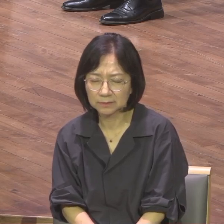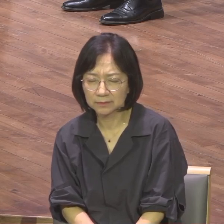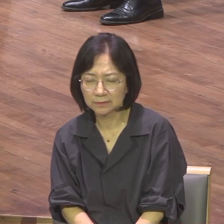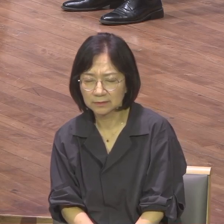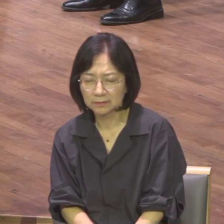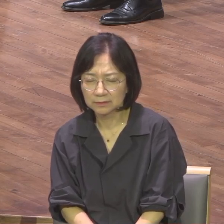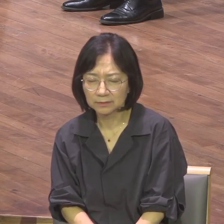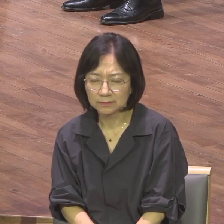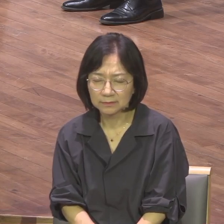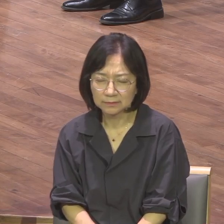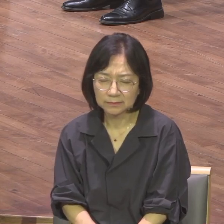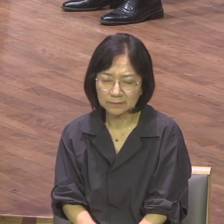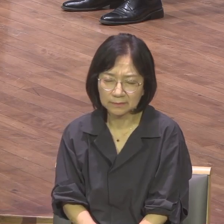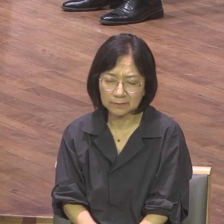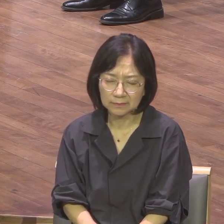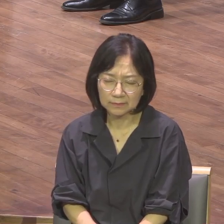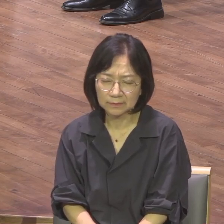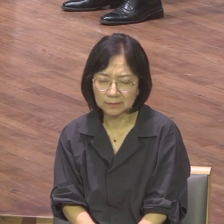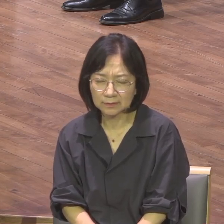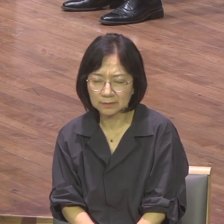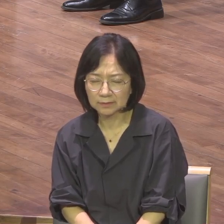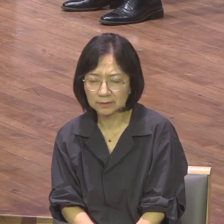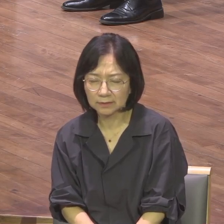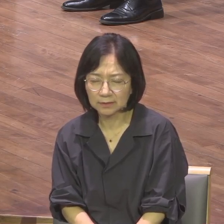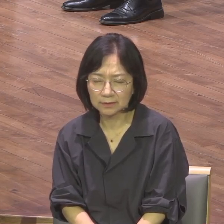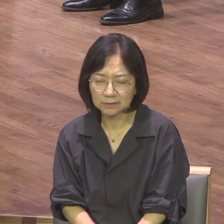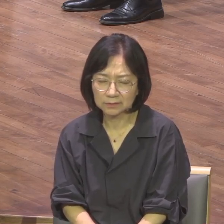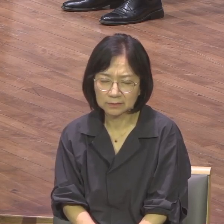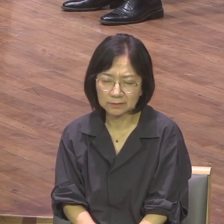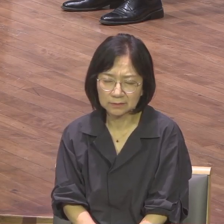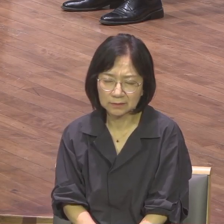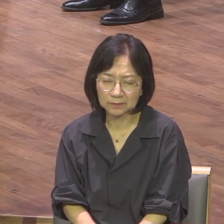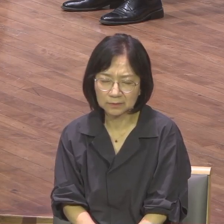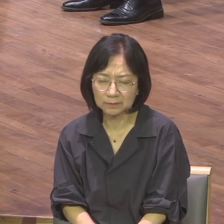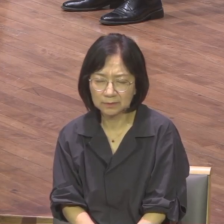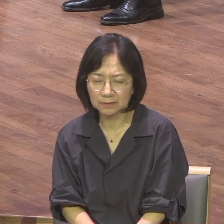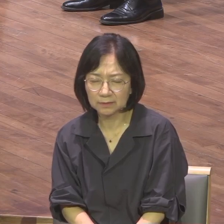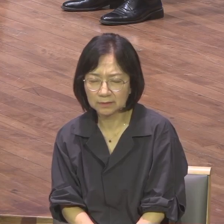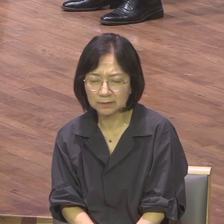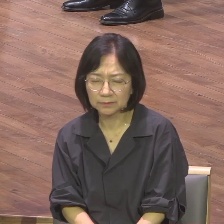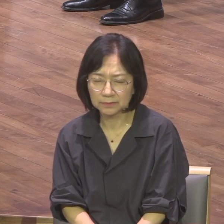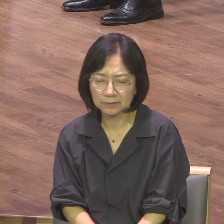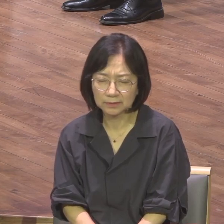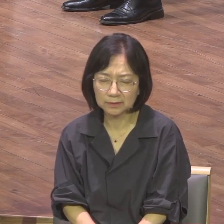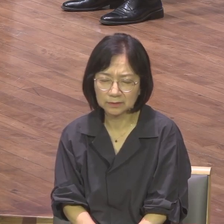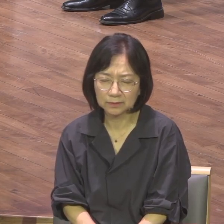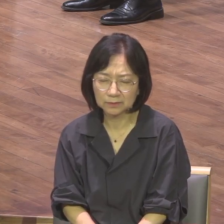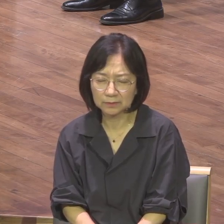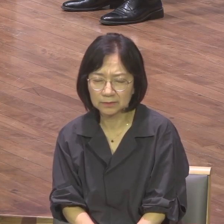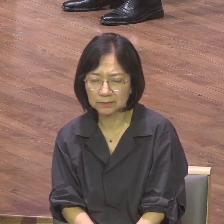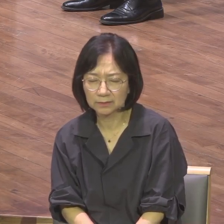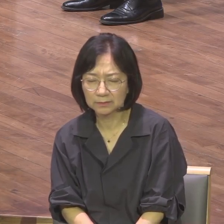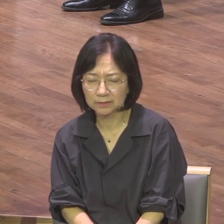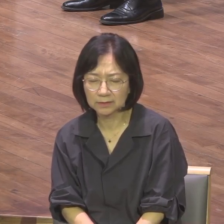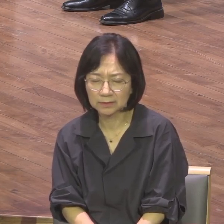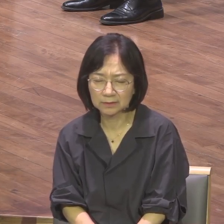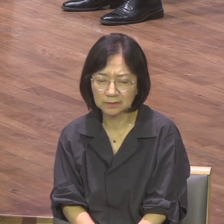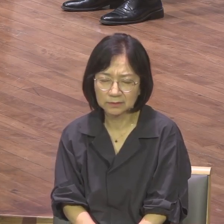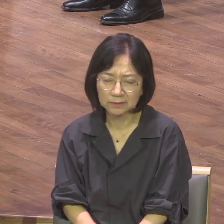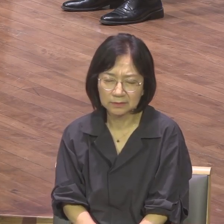사상되게 하시고 이 복음이 나의 모든 것 되어질 수 있도록 복음이 복음되어지면 복음이 내 안에 참된 언약으로 지어지면 날마다 이